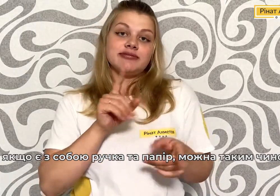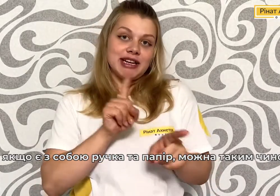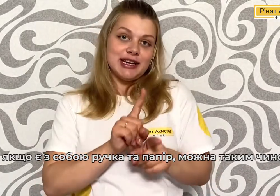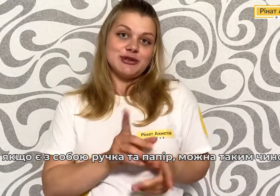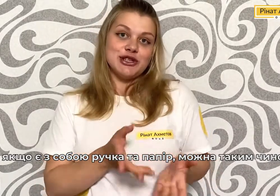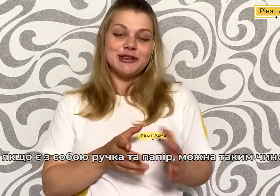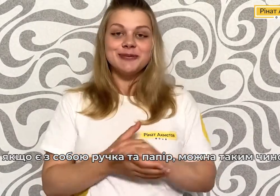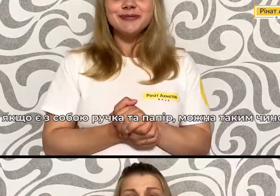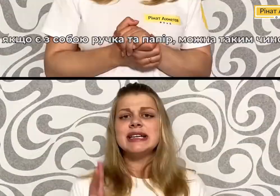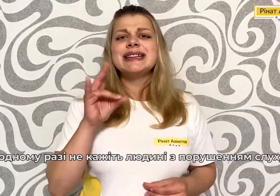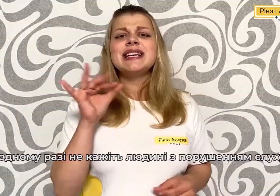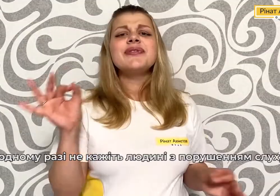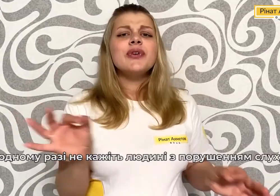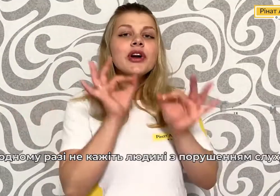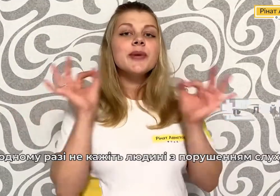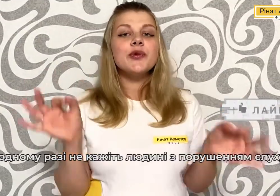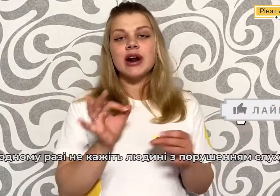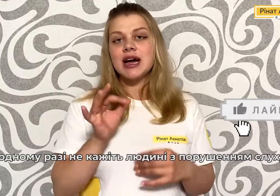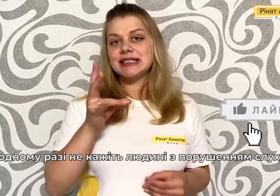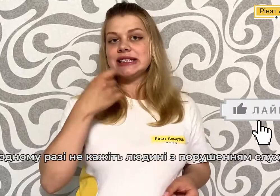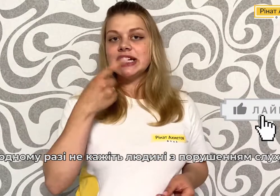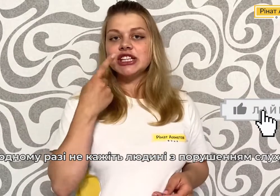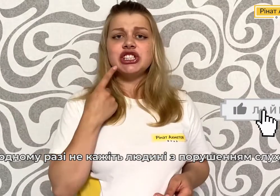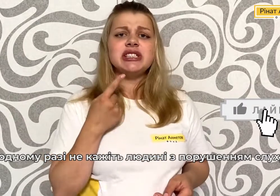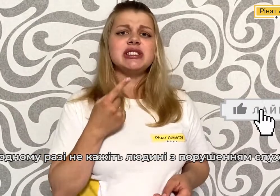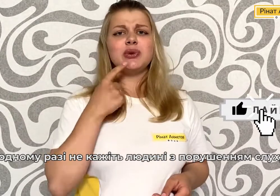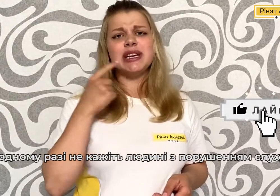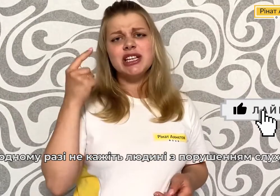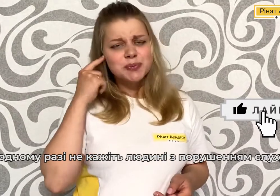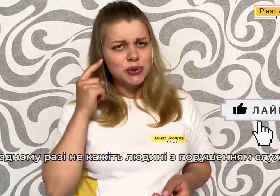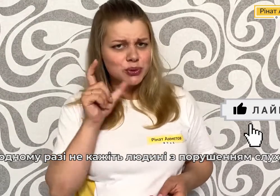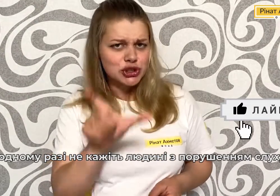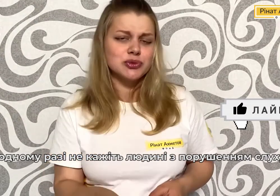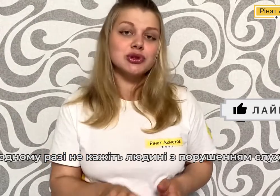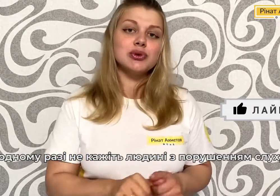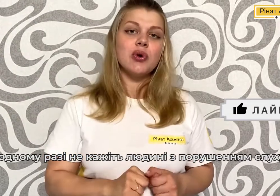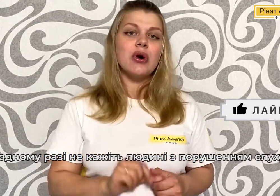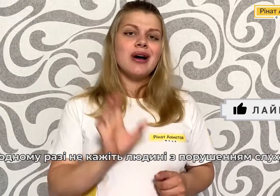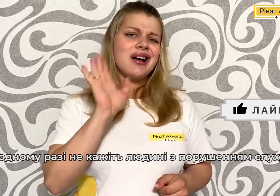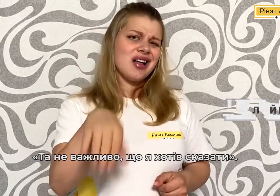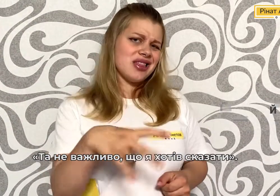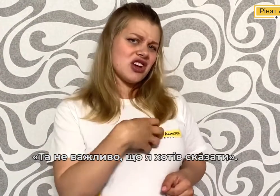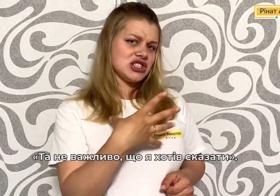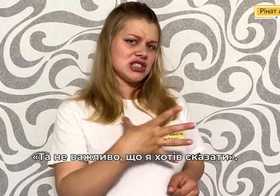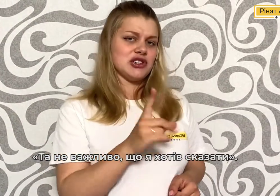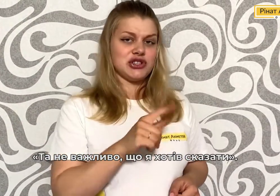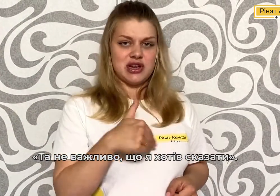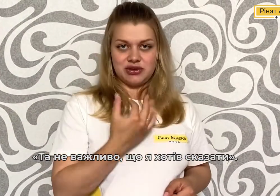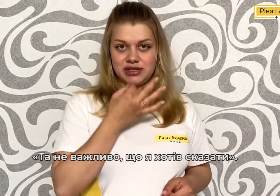таким чином Ні в коєму разі не кажіть людині з порушенням слуху А не важливо, що я хотів